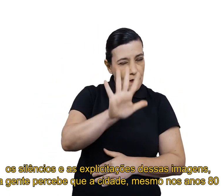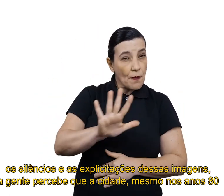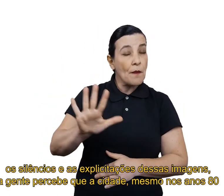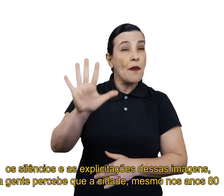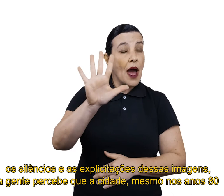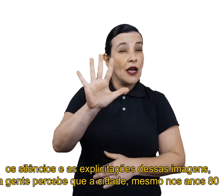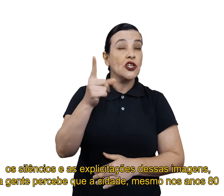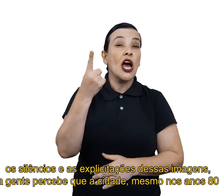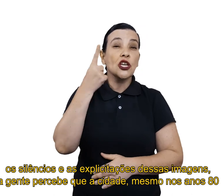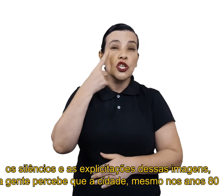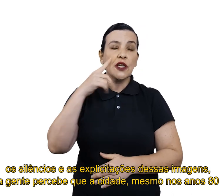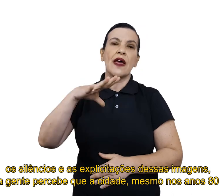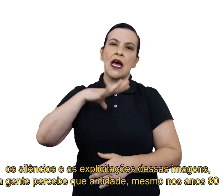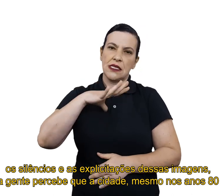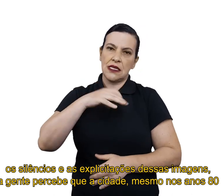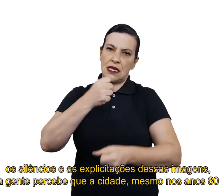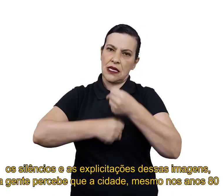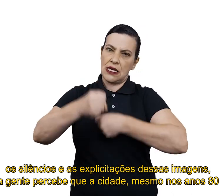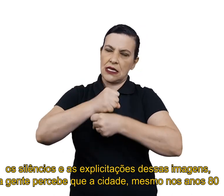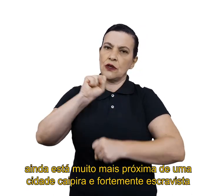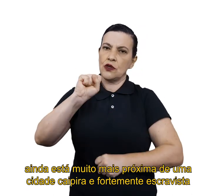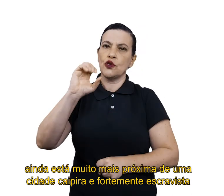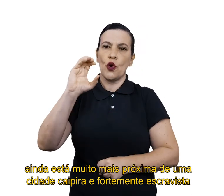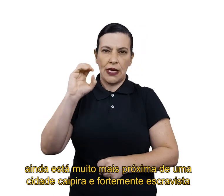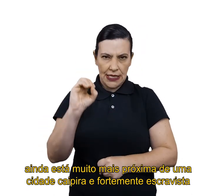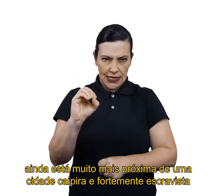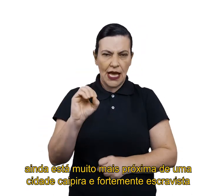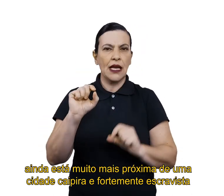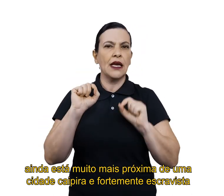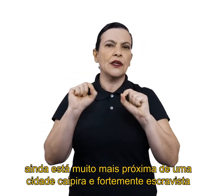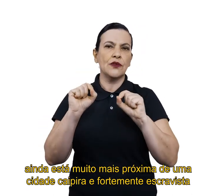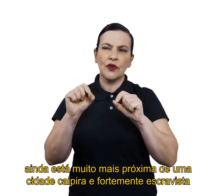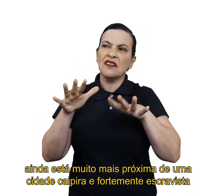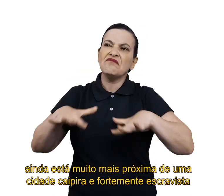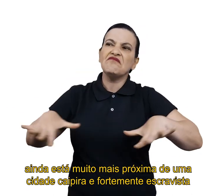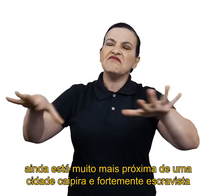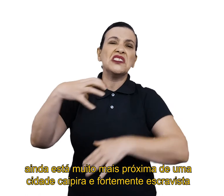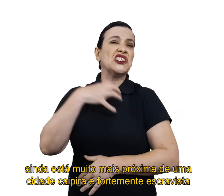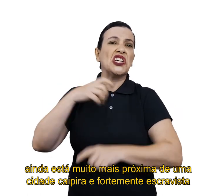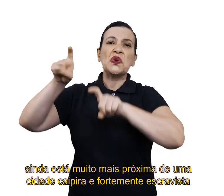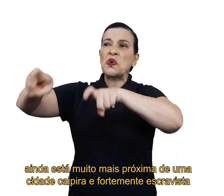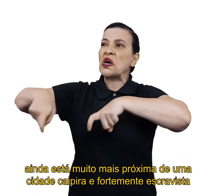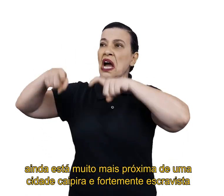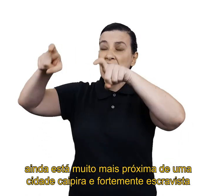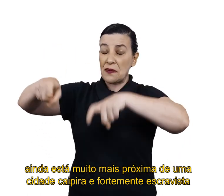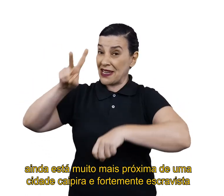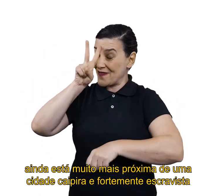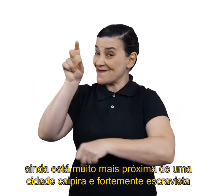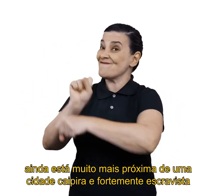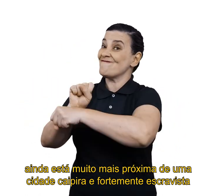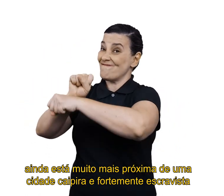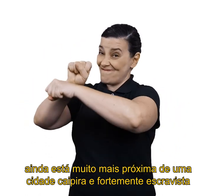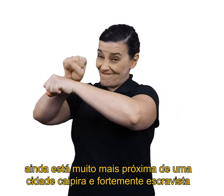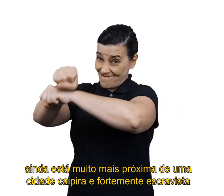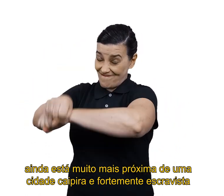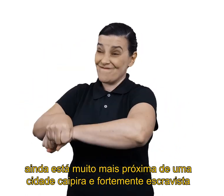a gente percebe que a cidade, mesmo nos anos 80, ela está ainda muito mais próxima de uma cidade caipira e fortemente